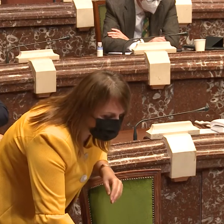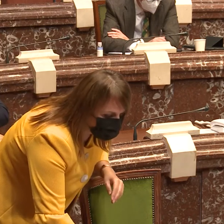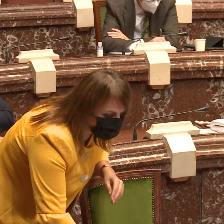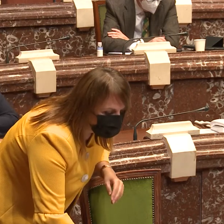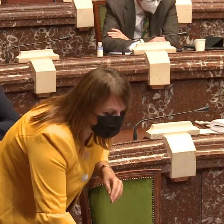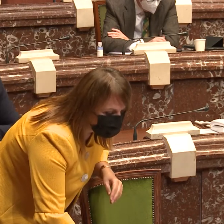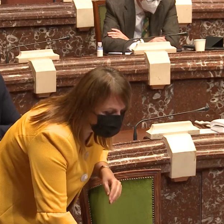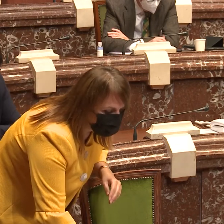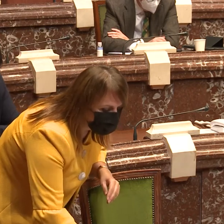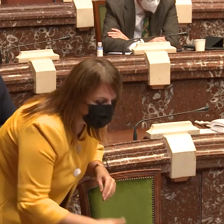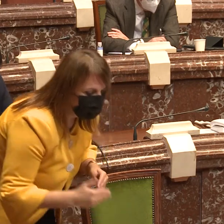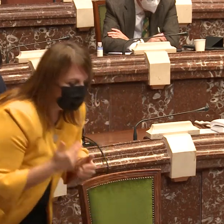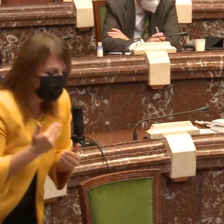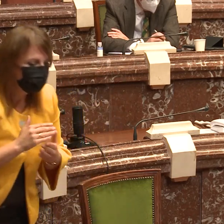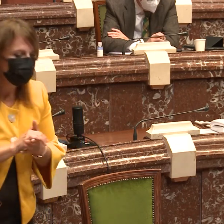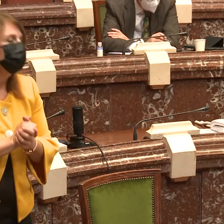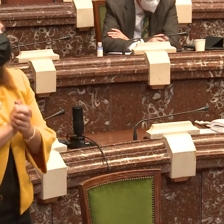sordas que viven ahora mismo en nuestra región.